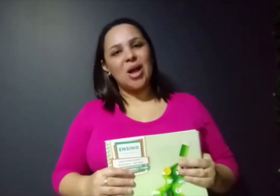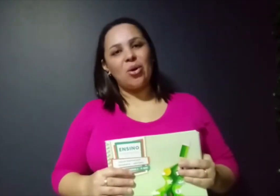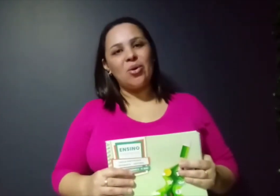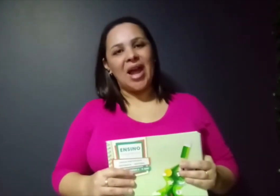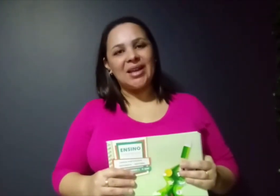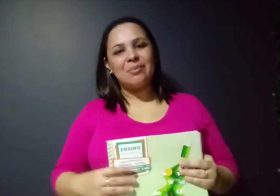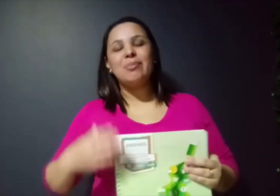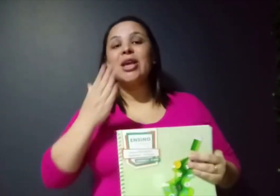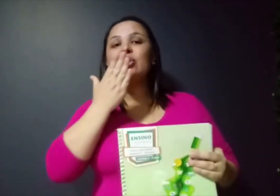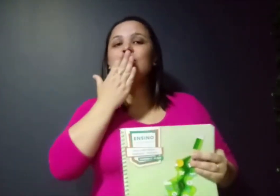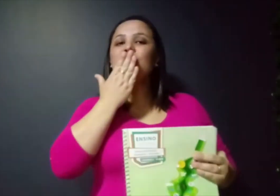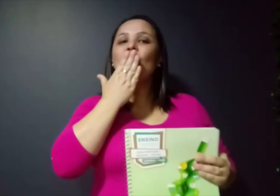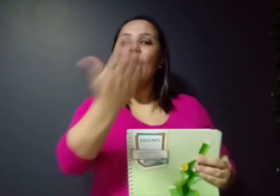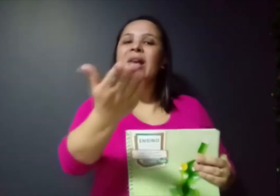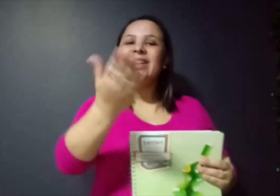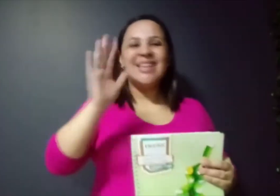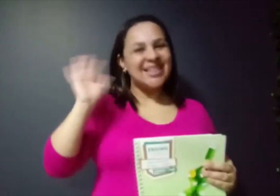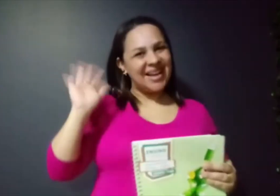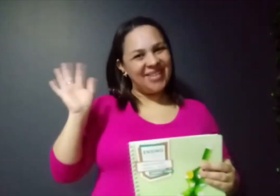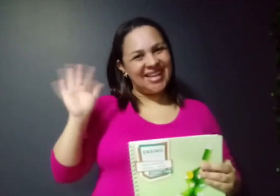aula online. Beijos e até amanhã.